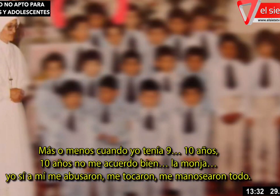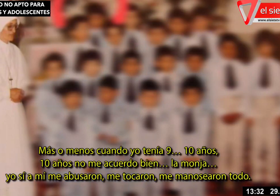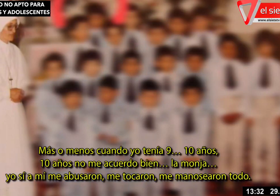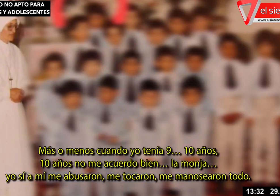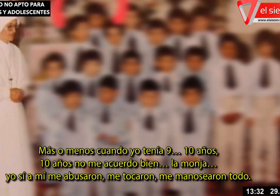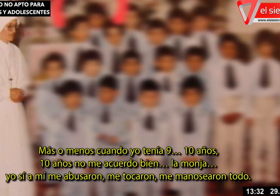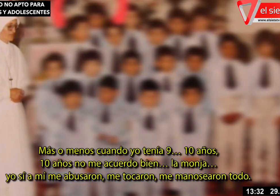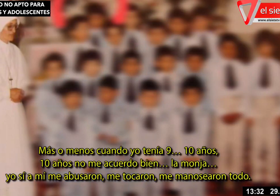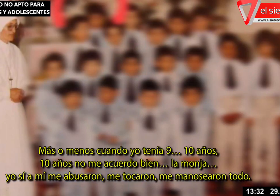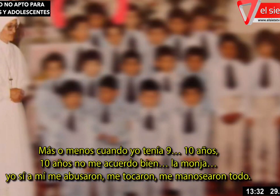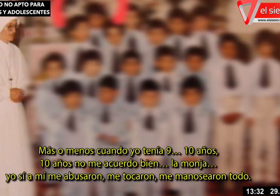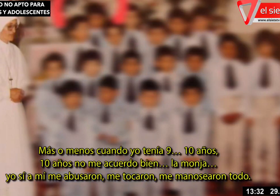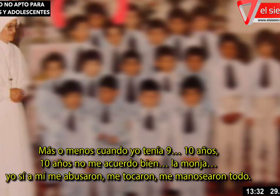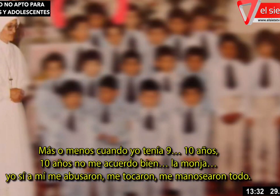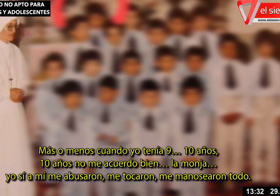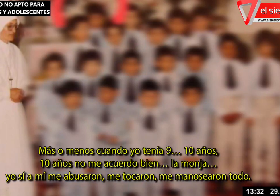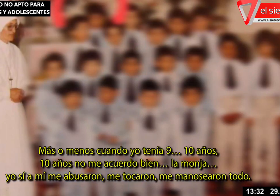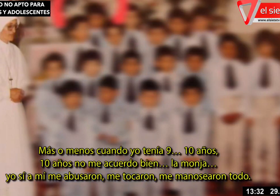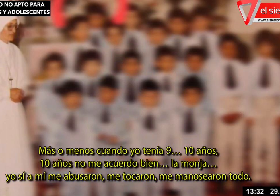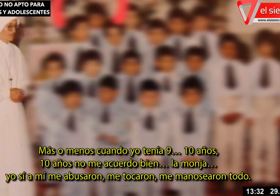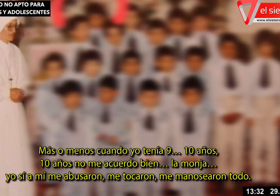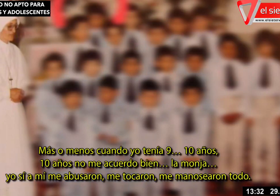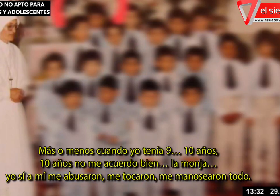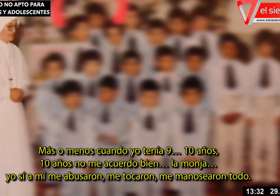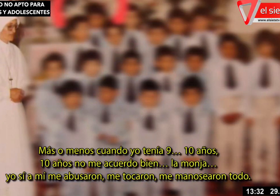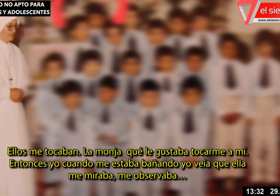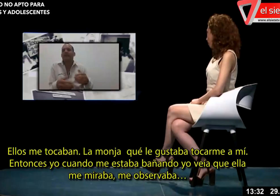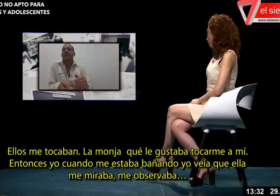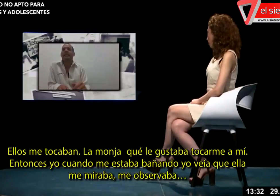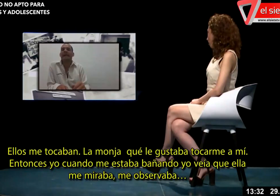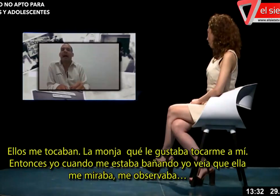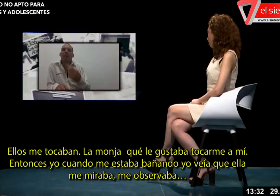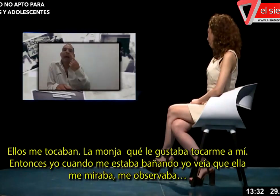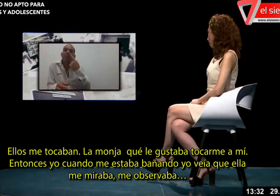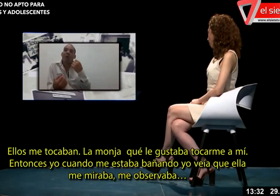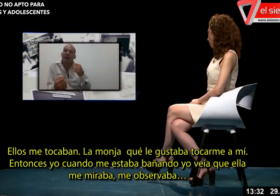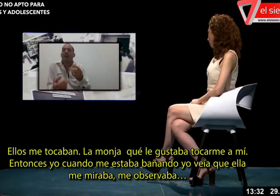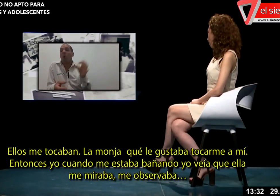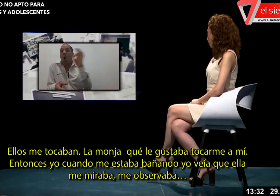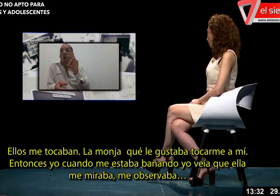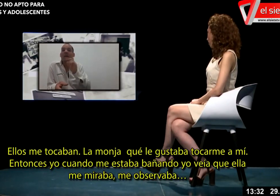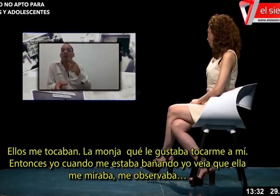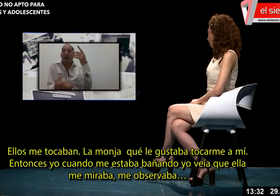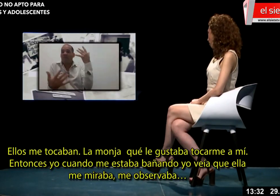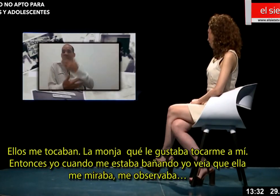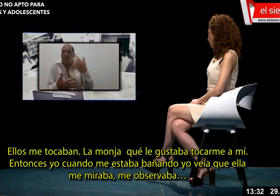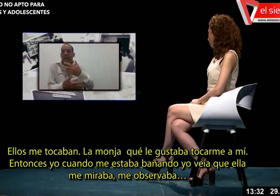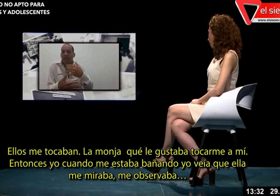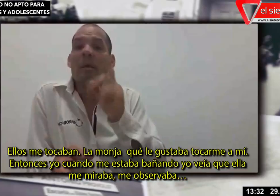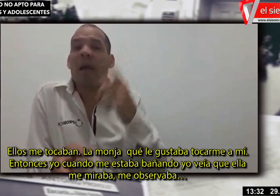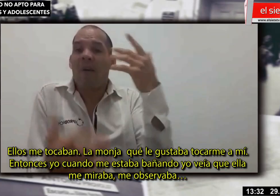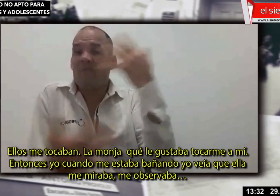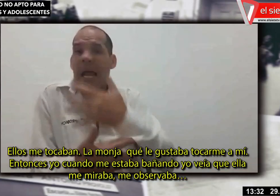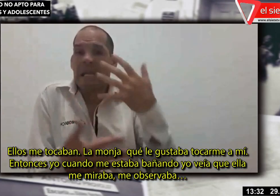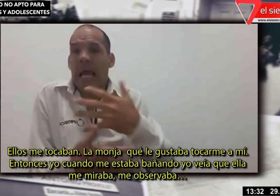monja, yo sí, a mí me abusaron, me tocaron, me manosearon todo. Ellos me tocaban, la monja qué, como le gustaba tocarme a mí.